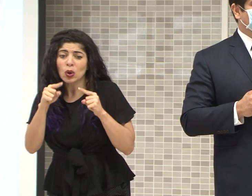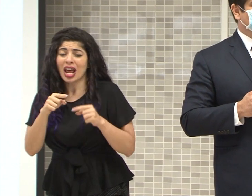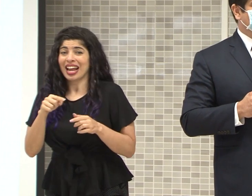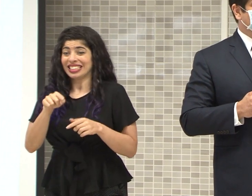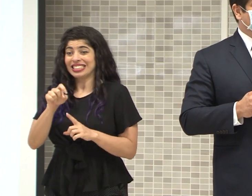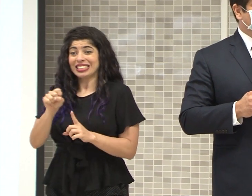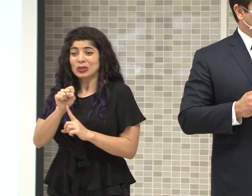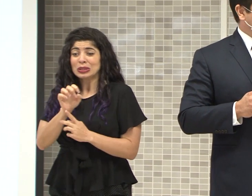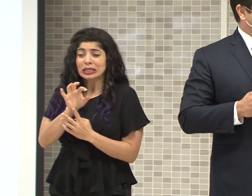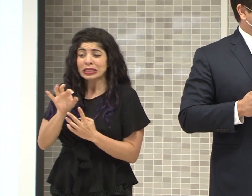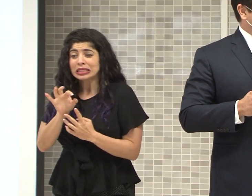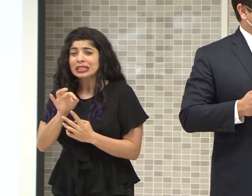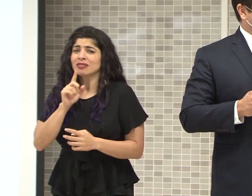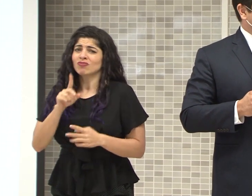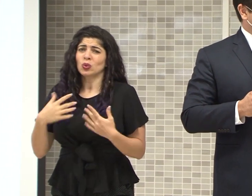duro.